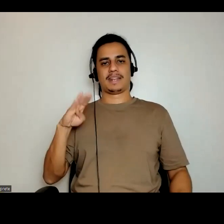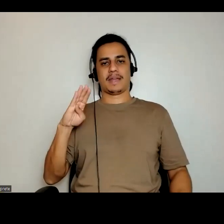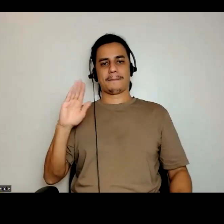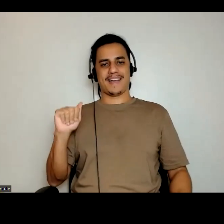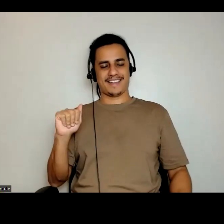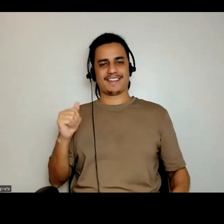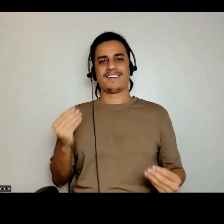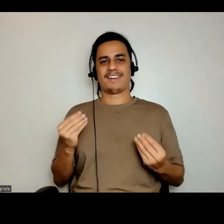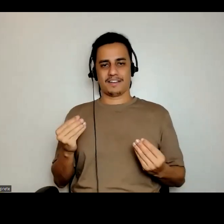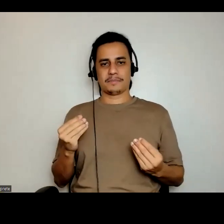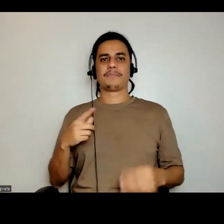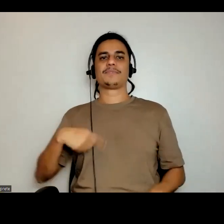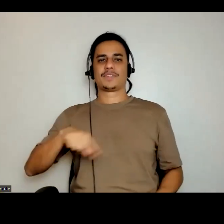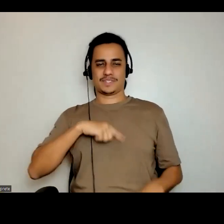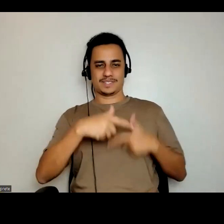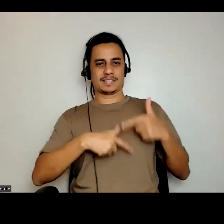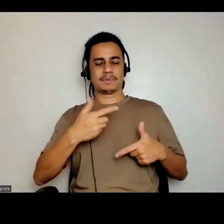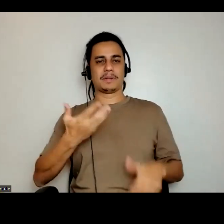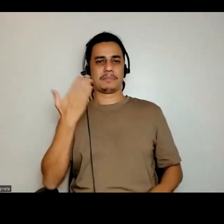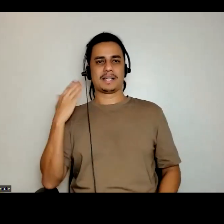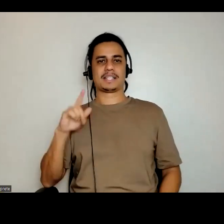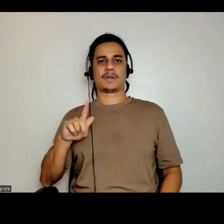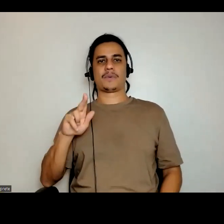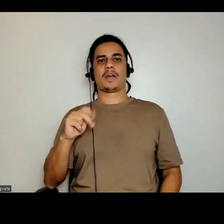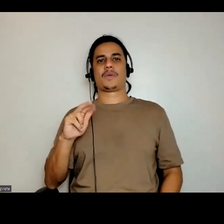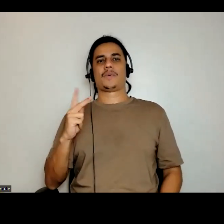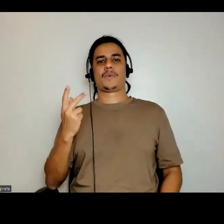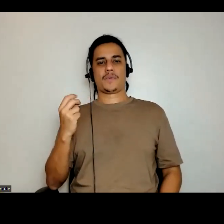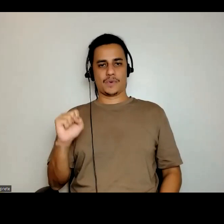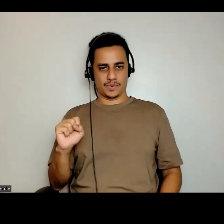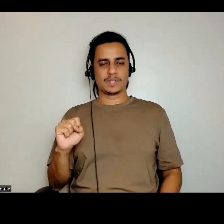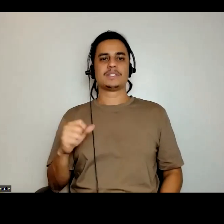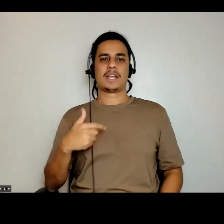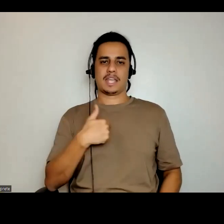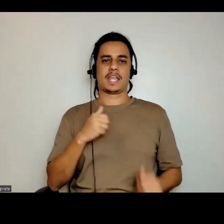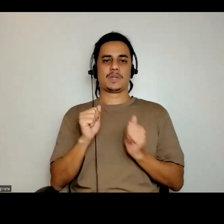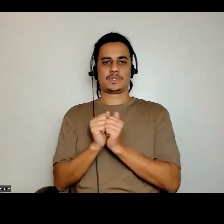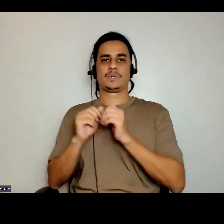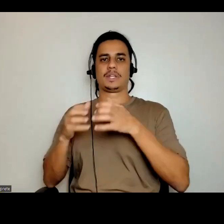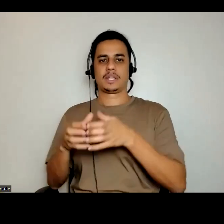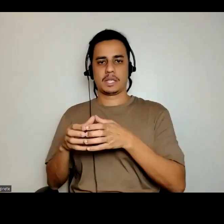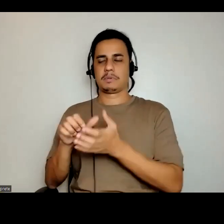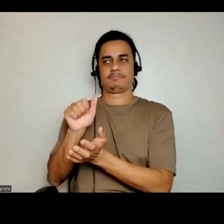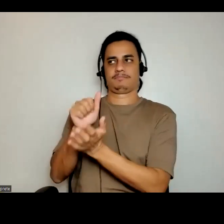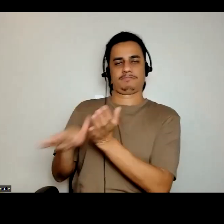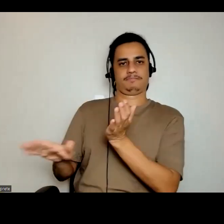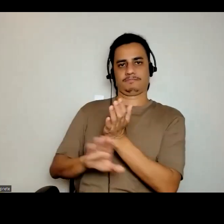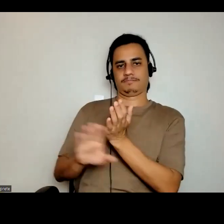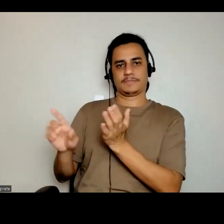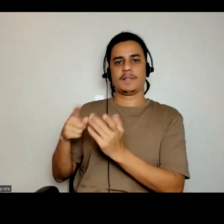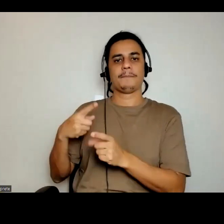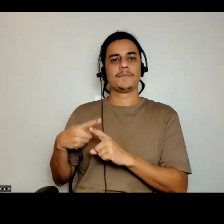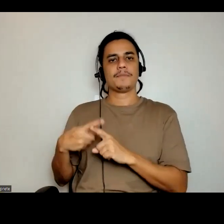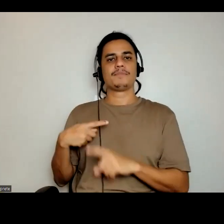atuou em Guarulhos, na primeira gestão de Eloy Petá, eu e essa equipe, nós somos exonerados, porque nós